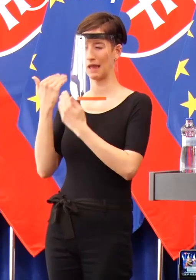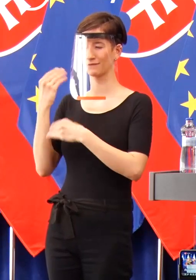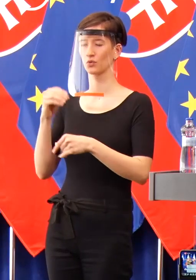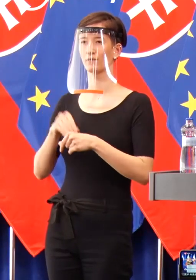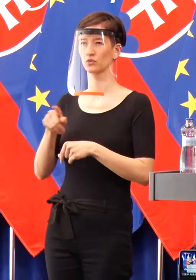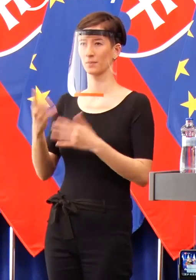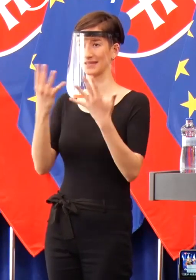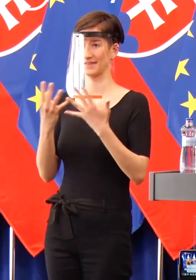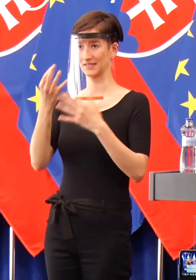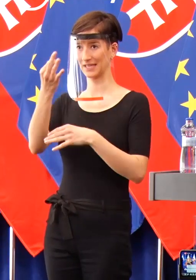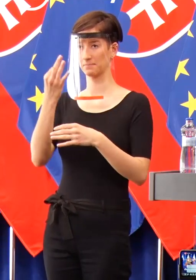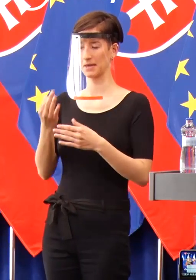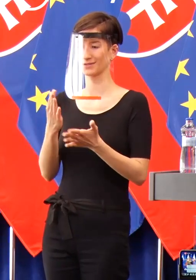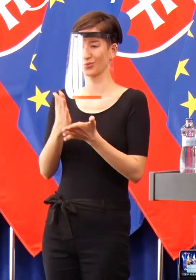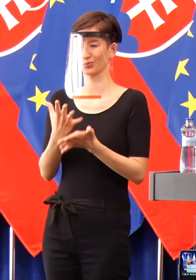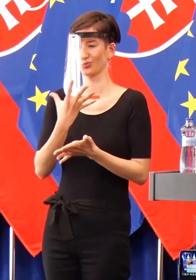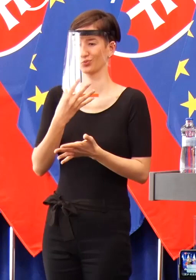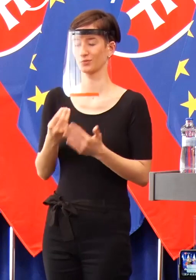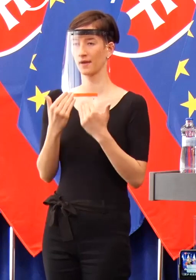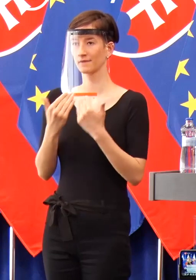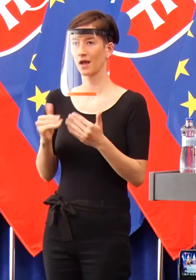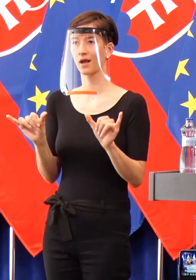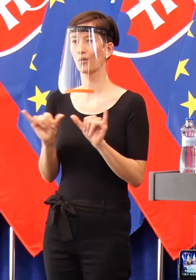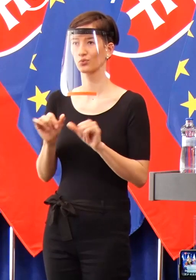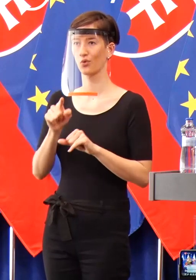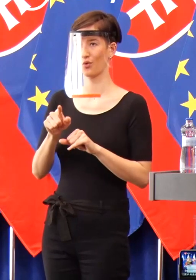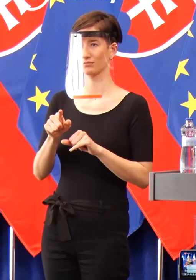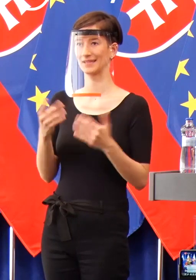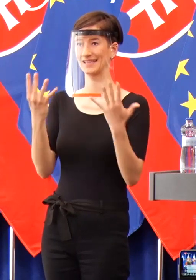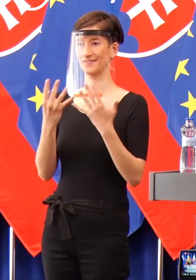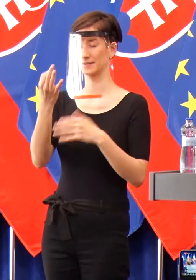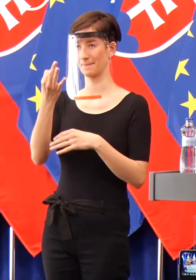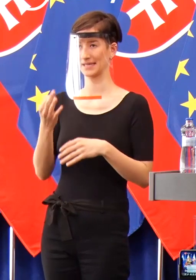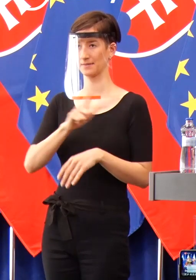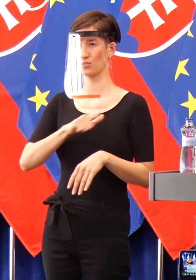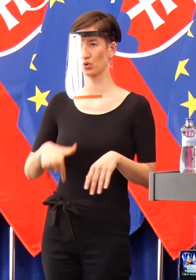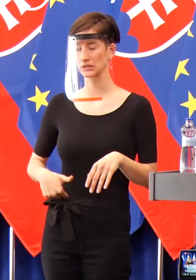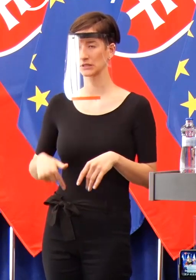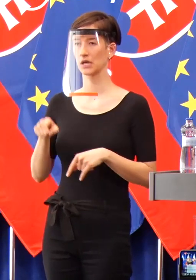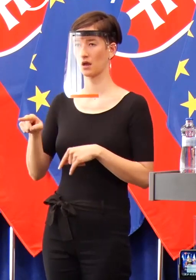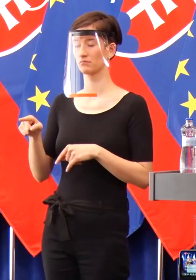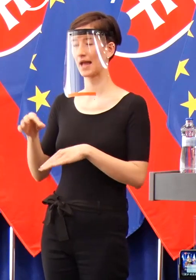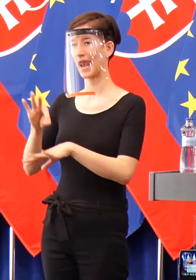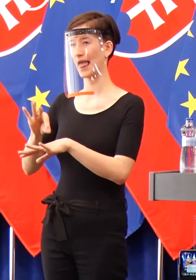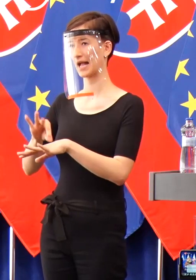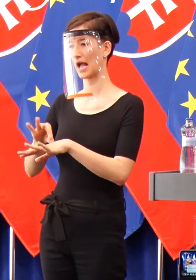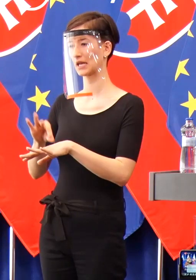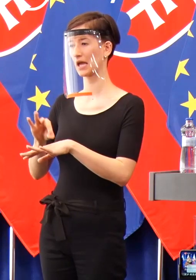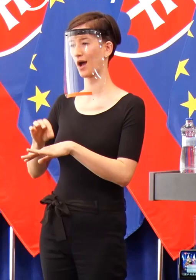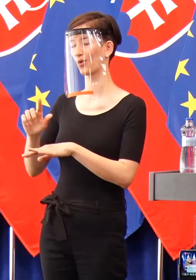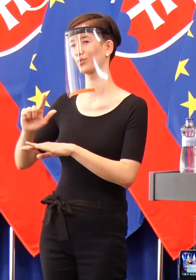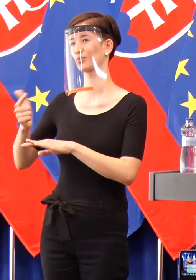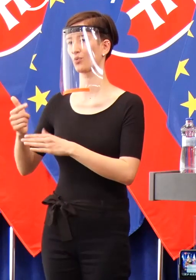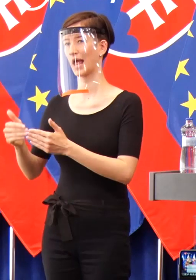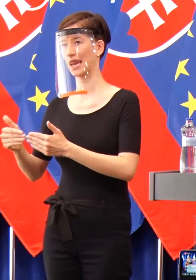policia a armáda a lekári boli vlastne až v tej druvej, tretej línii. A toto je jeden z takýchto príklad, chcem